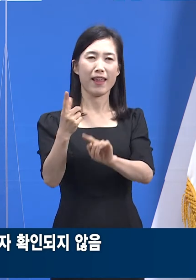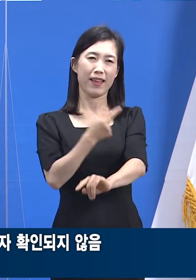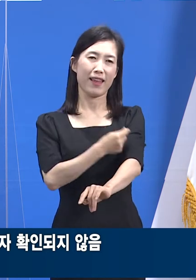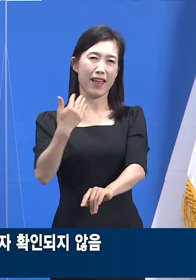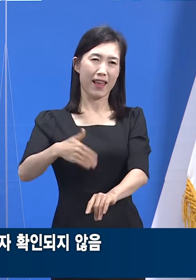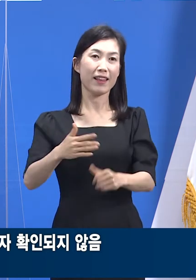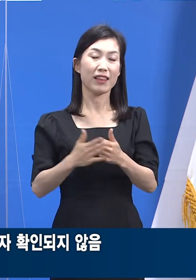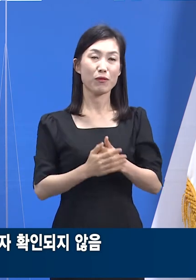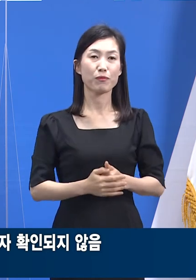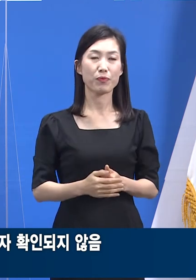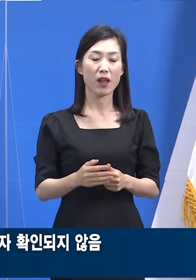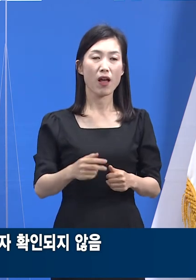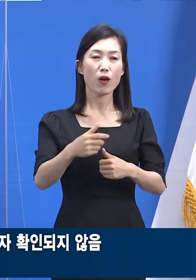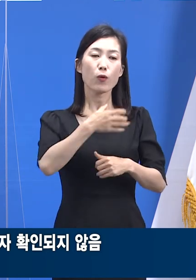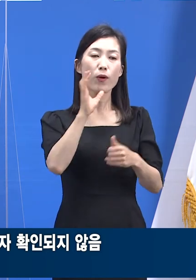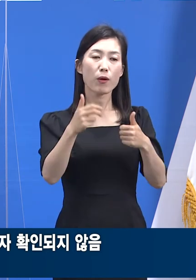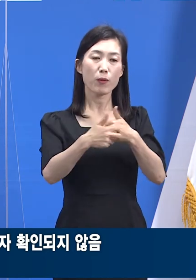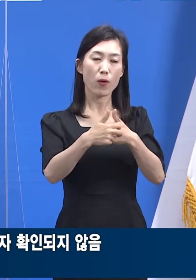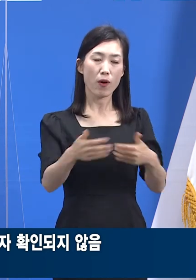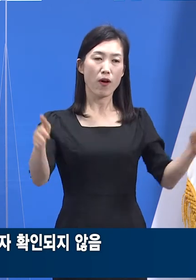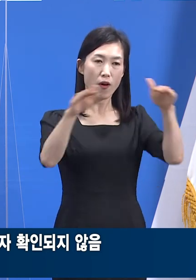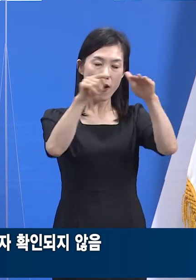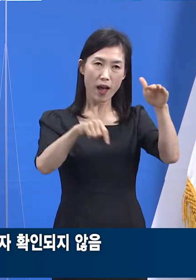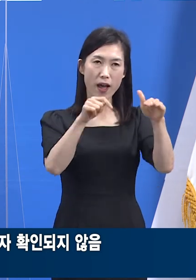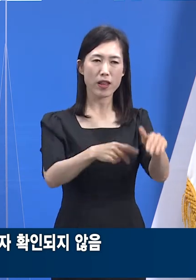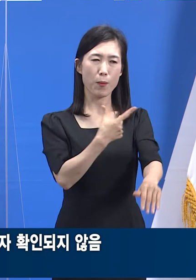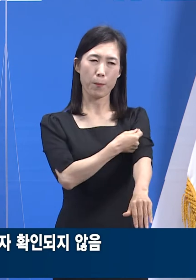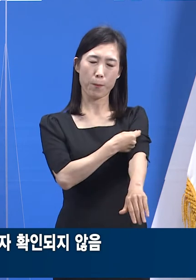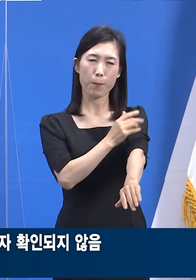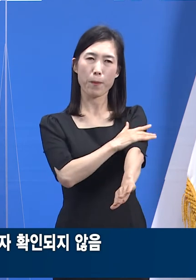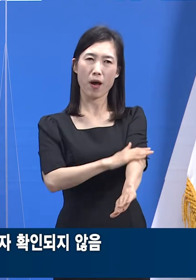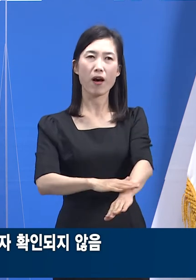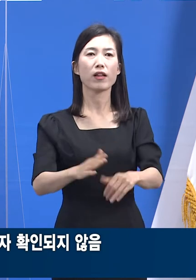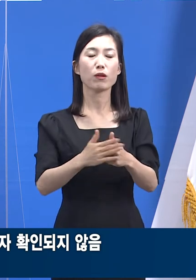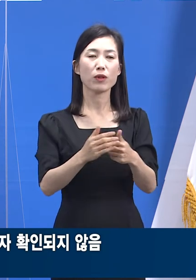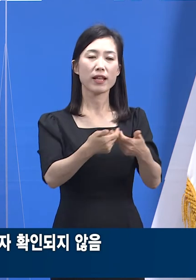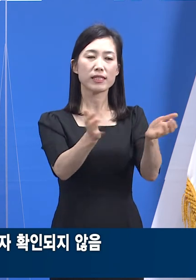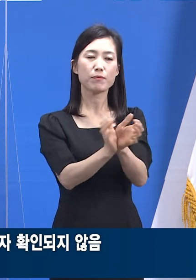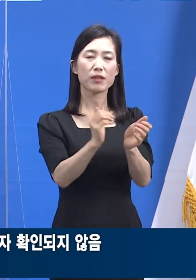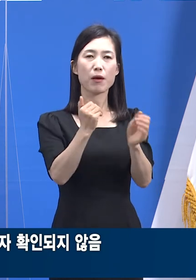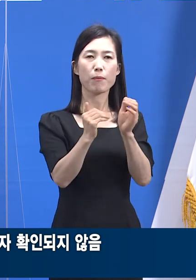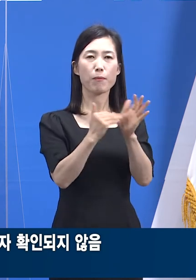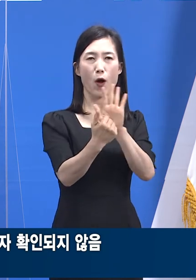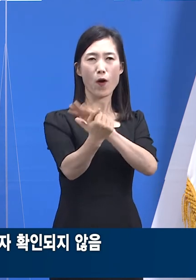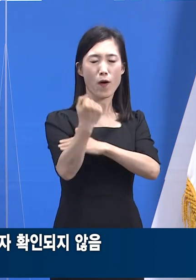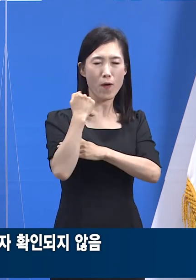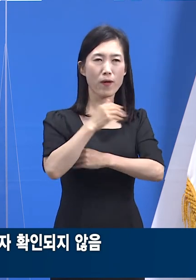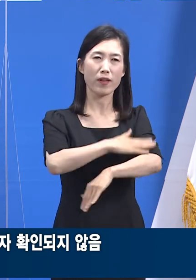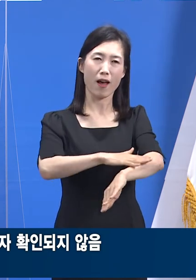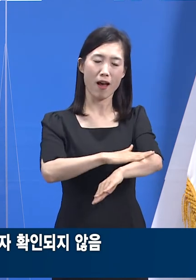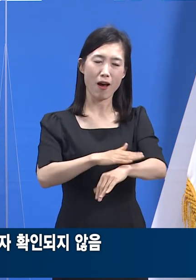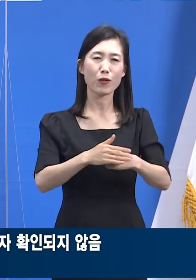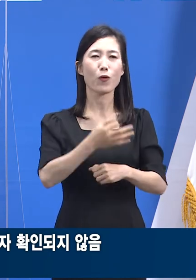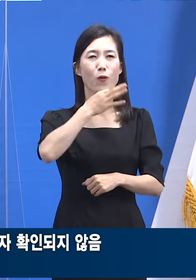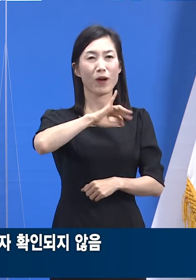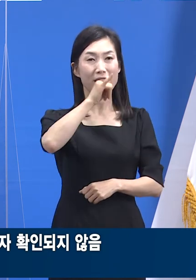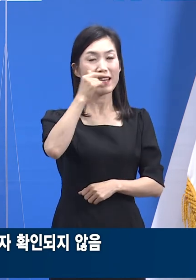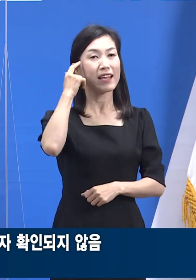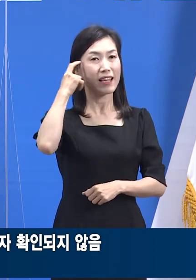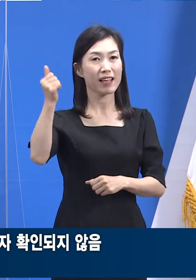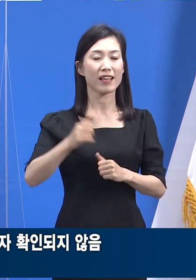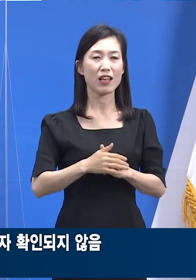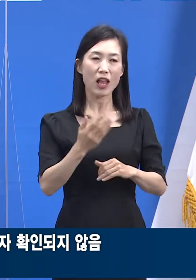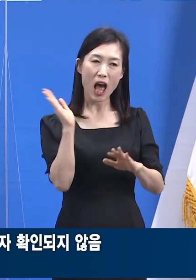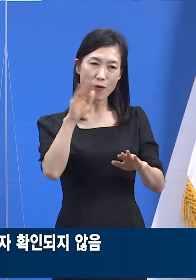종사자 그룹 내 높은 접종률을 통해 국지적인 집단 면역 효과가 발생했었기를 기대하며 추가 감염자 발생